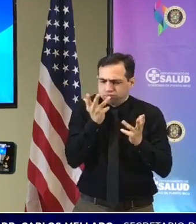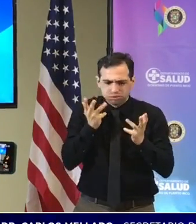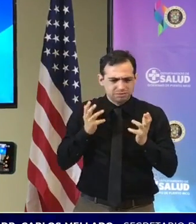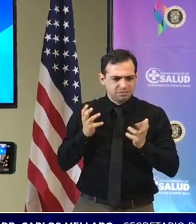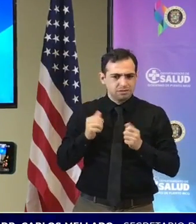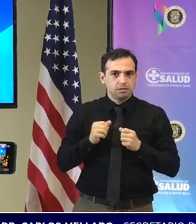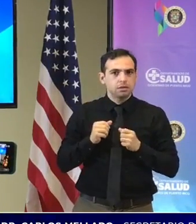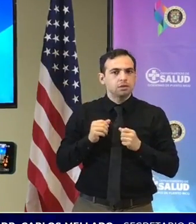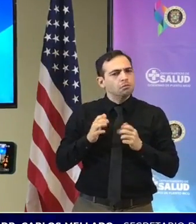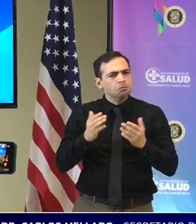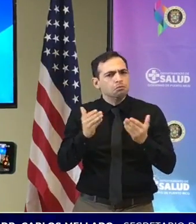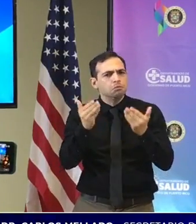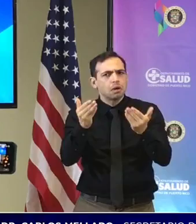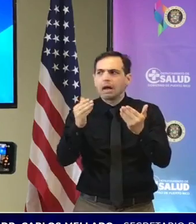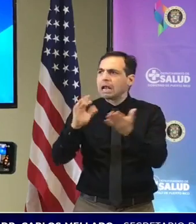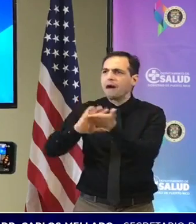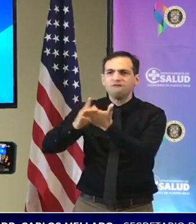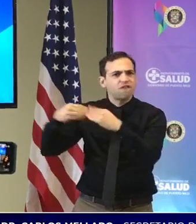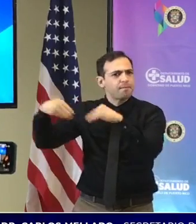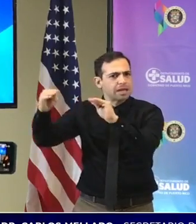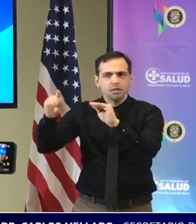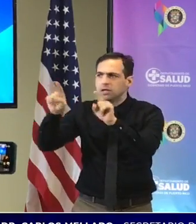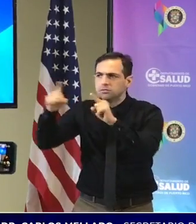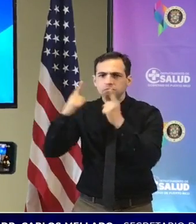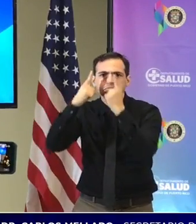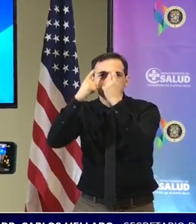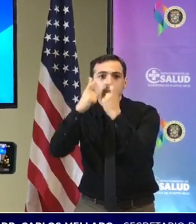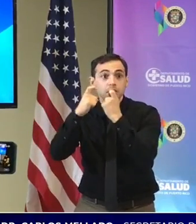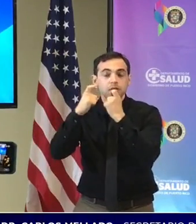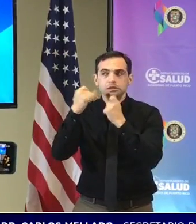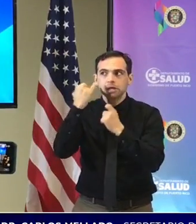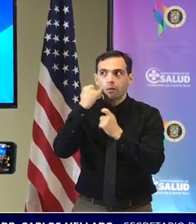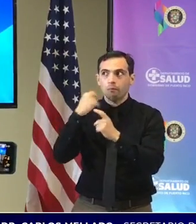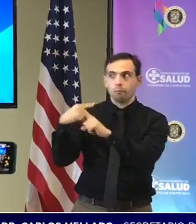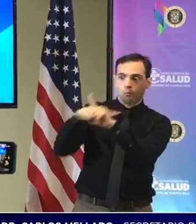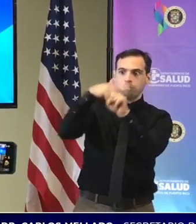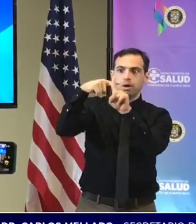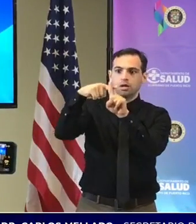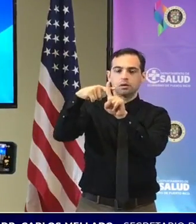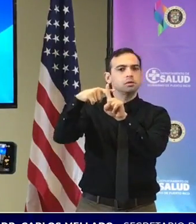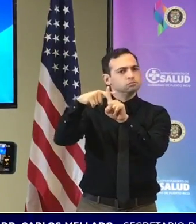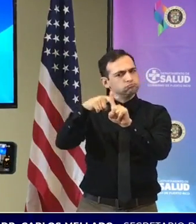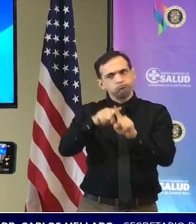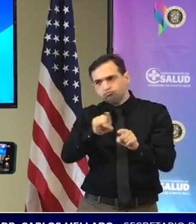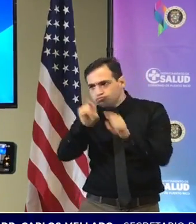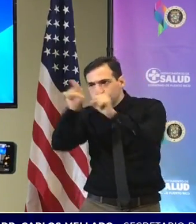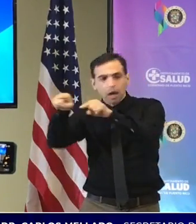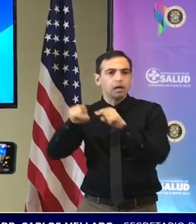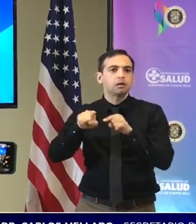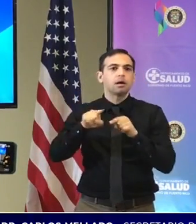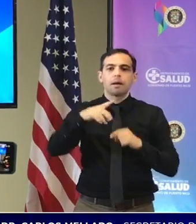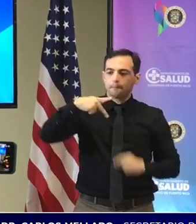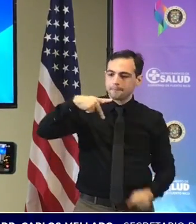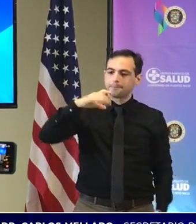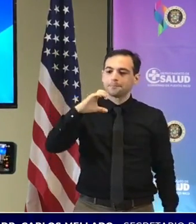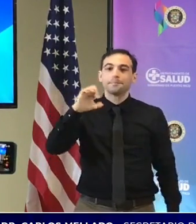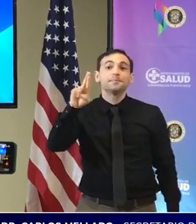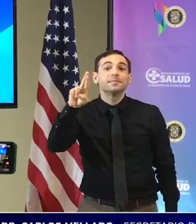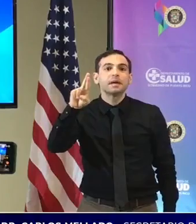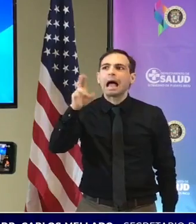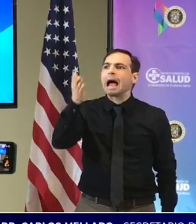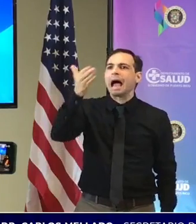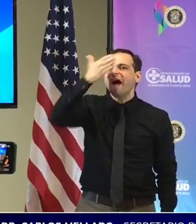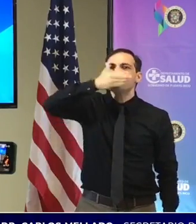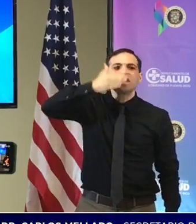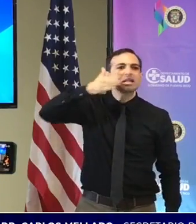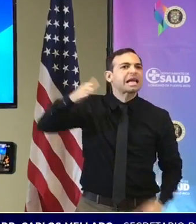la prueba que sea la prueba que hacer las farmacias las están vendiendo si sale positivo pues mire venga se hace el PCR aquí al frente nosotros tenemos